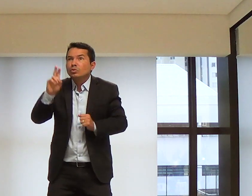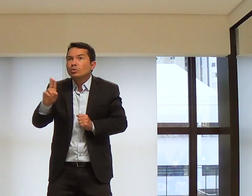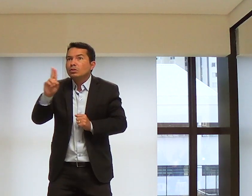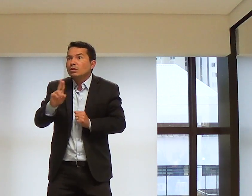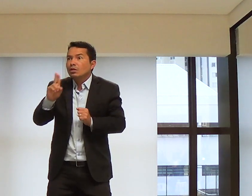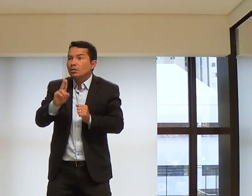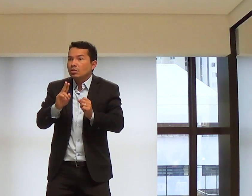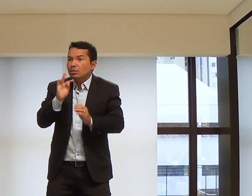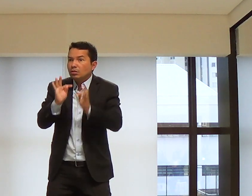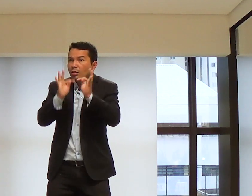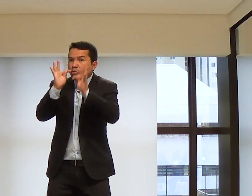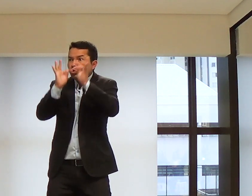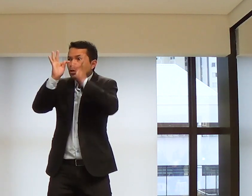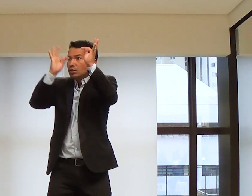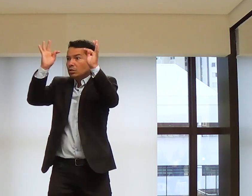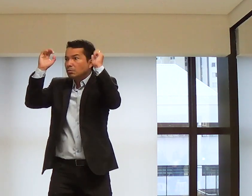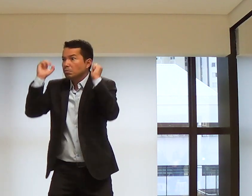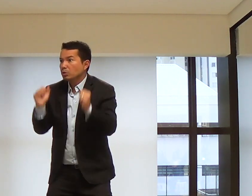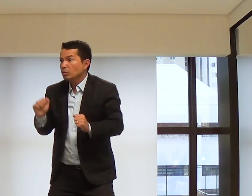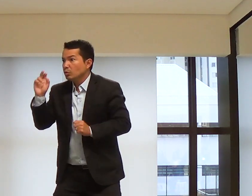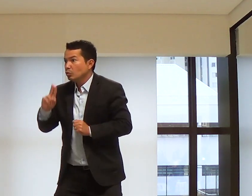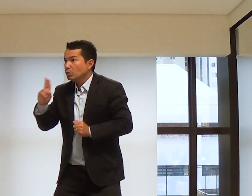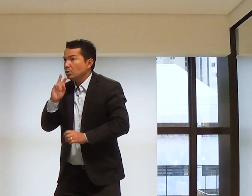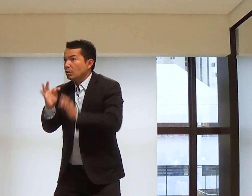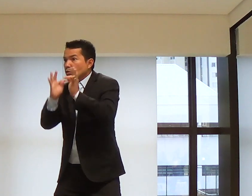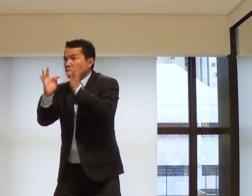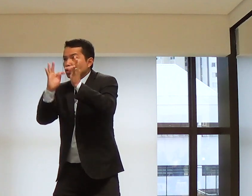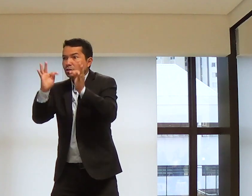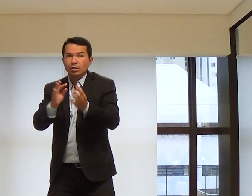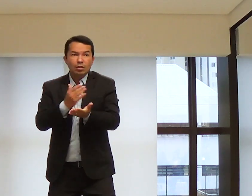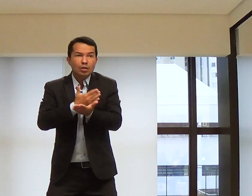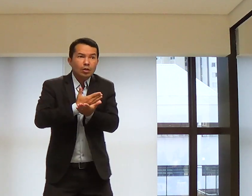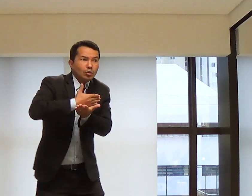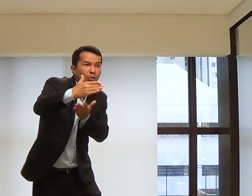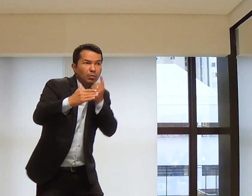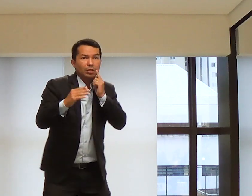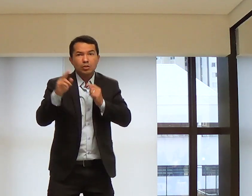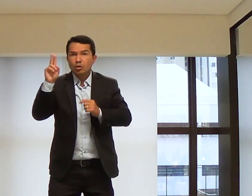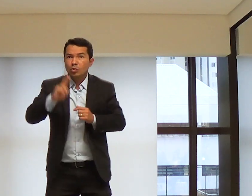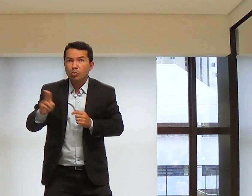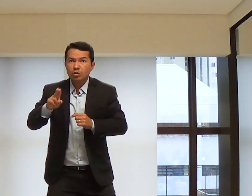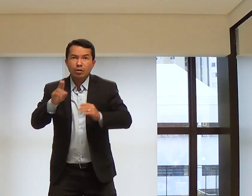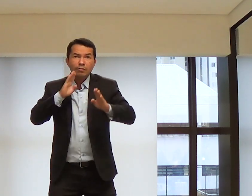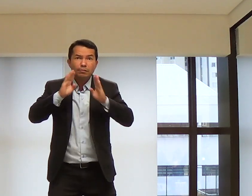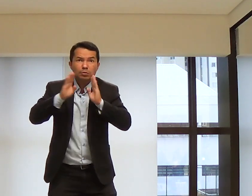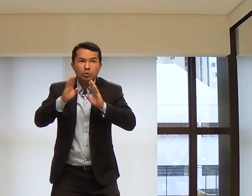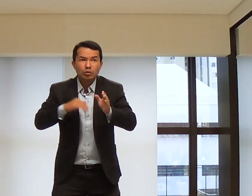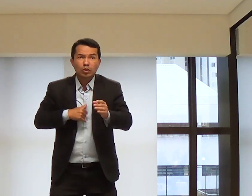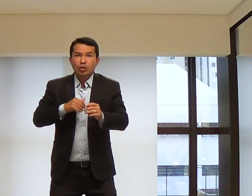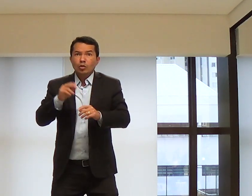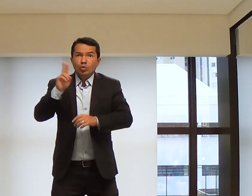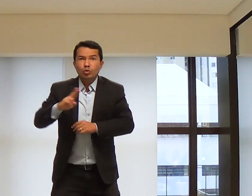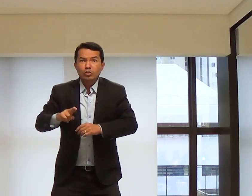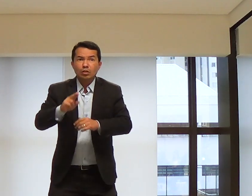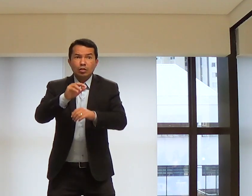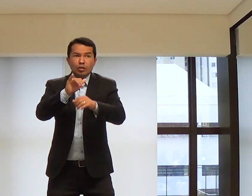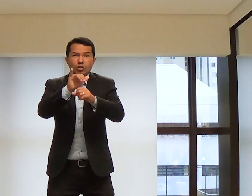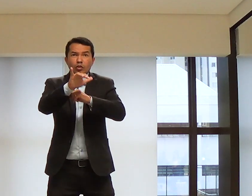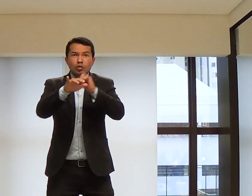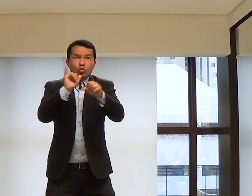pensando. Sabe, o Senhor me usou. O Senhor tem liberdade para me usar. Aonde? Nas